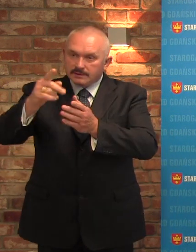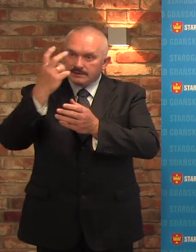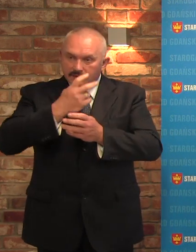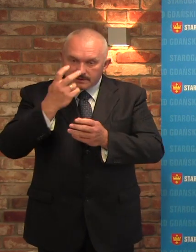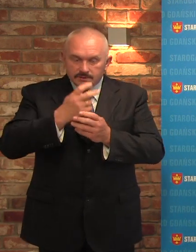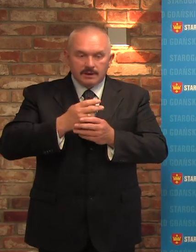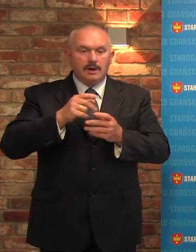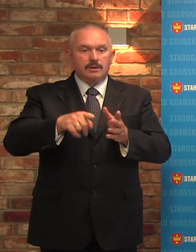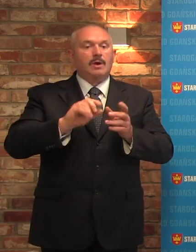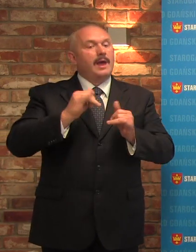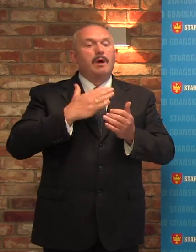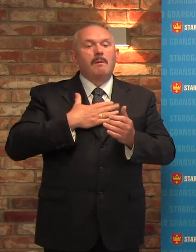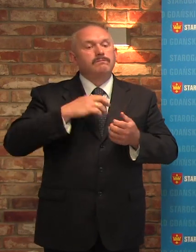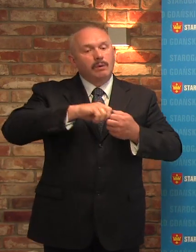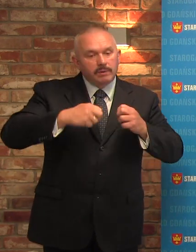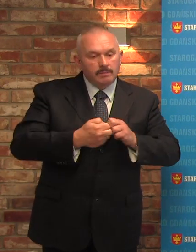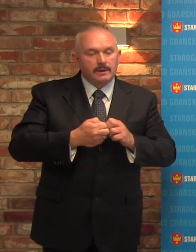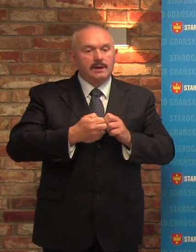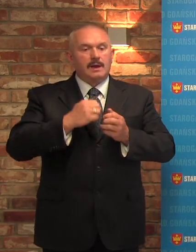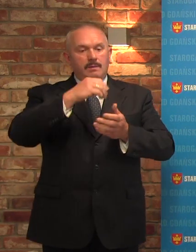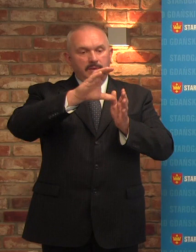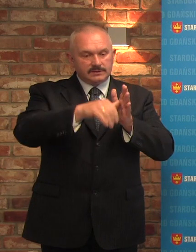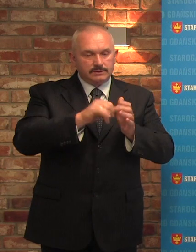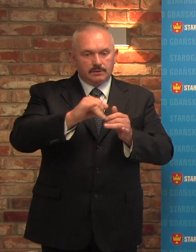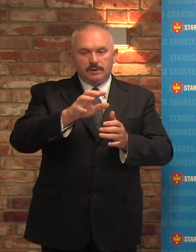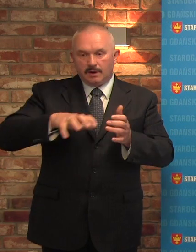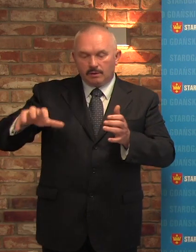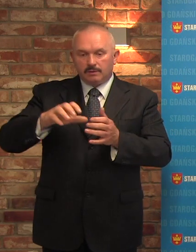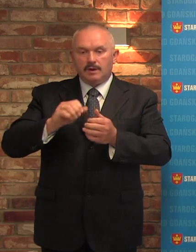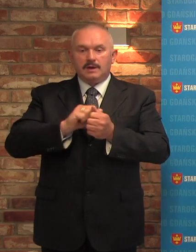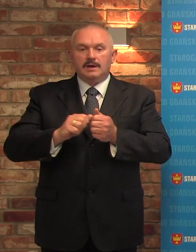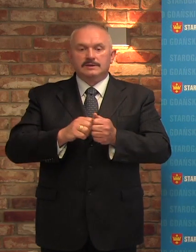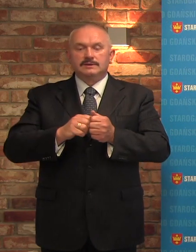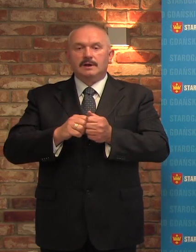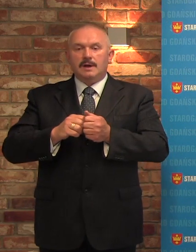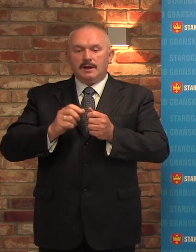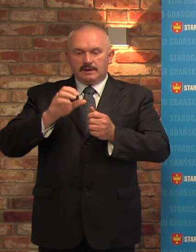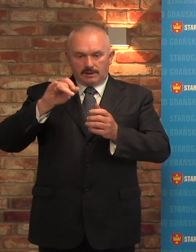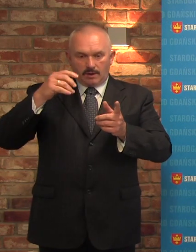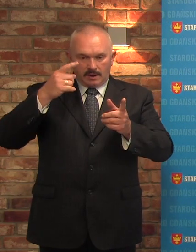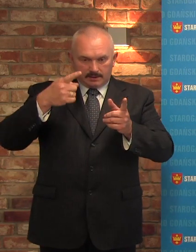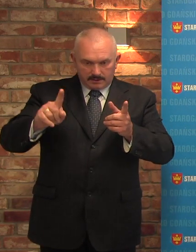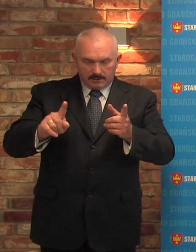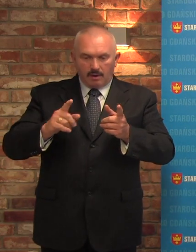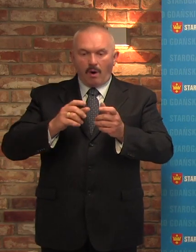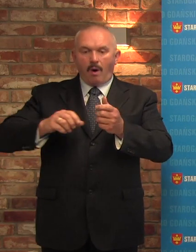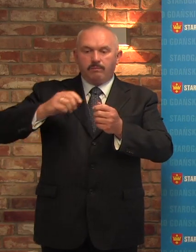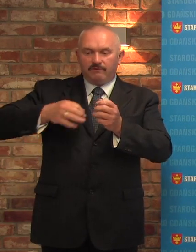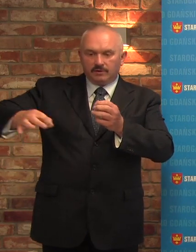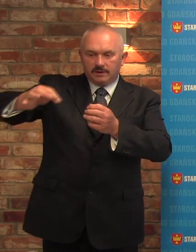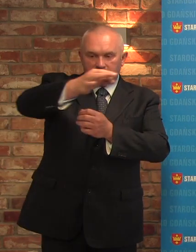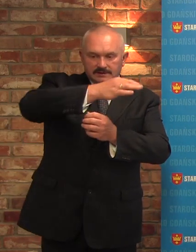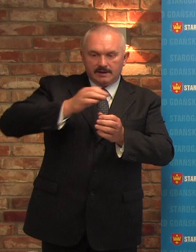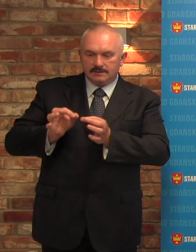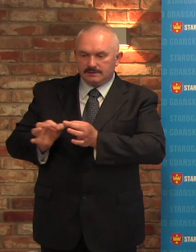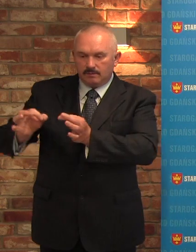i regionu. A z pewnością do nich należy budowa Starogardzkiej obwodnicy, którą walczymy od wielu, wielu lat. Tu pańska